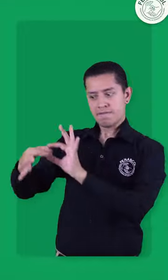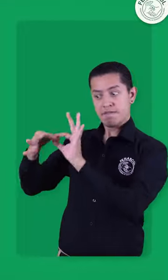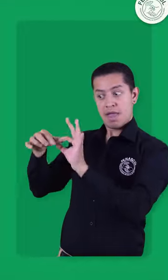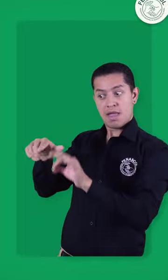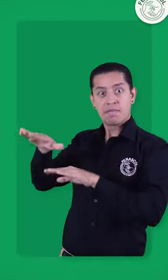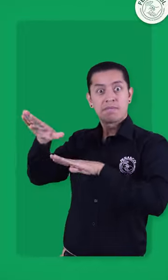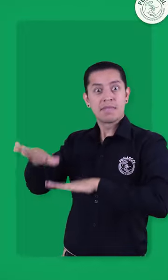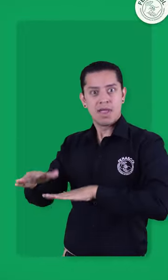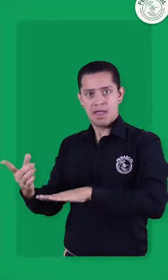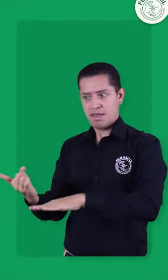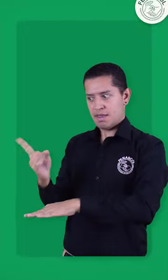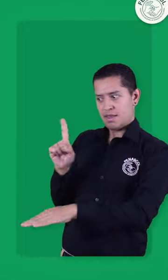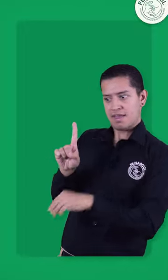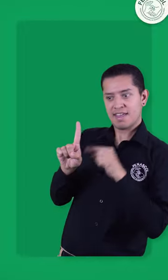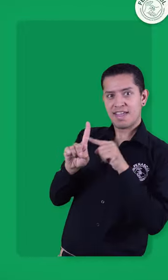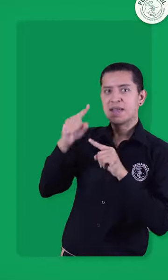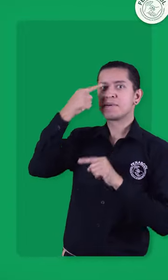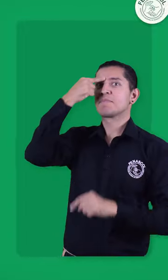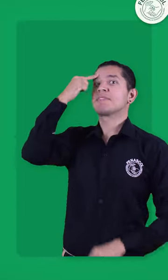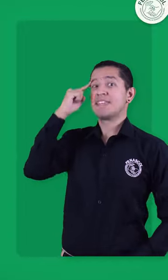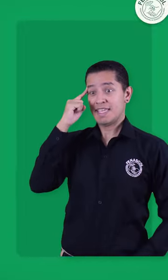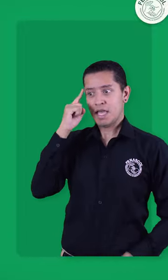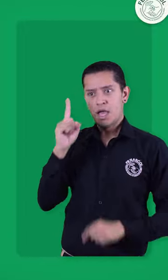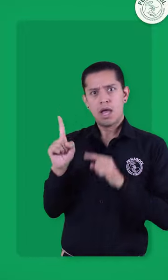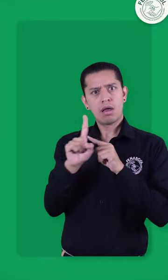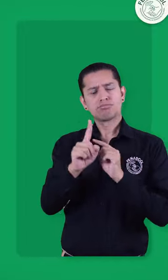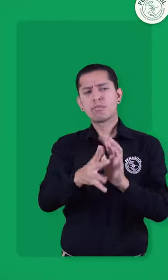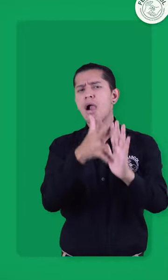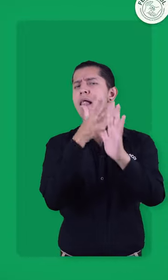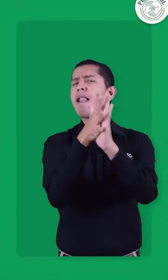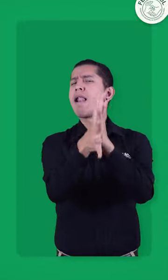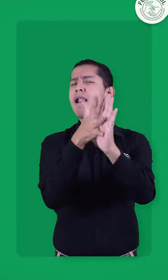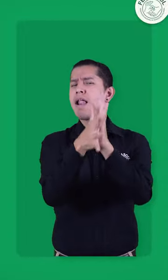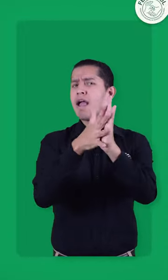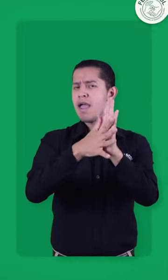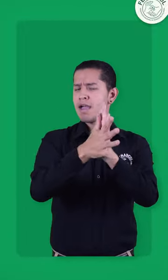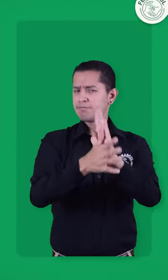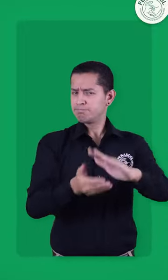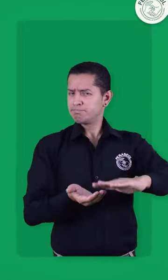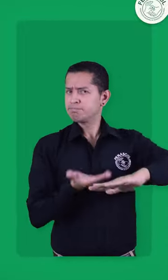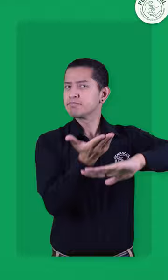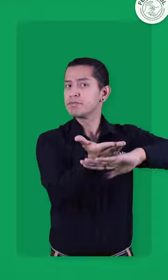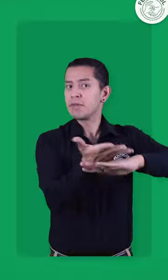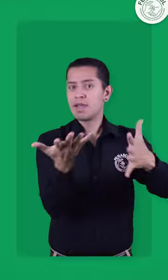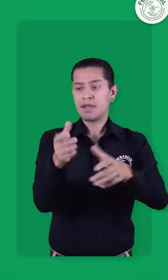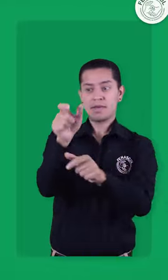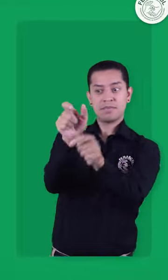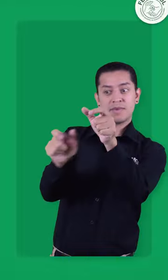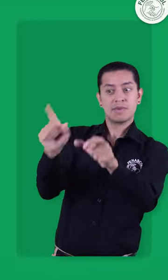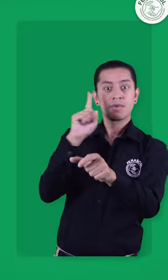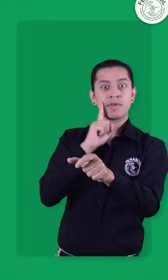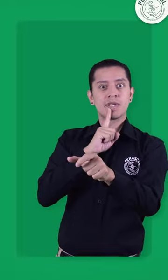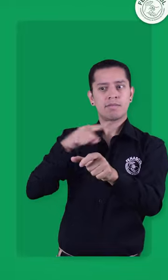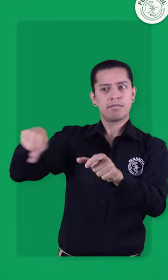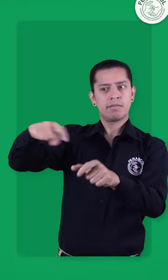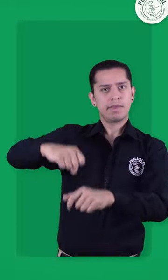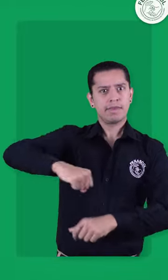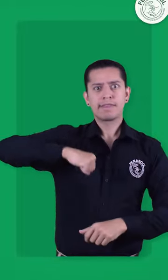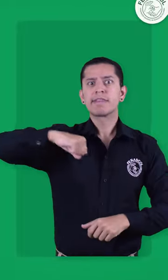Allí, Paula Gómez, en representación de Fenascol, participó exponiendo la necesidad de concebir los